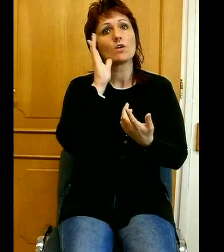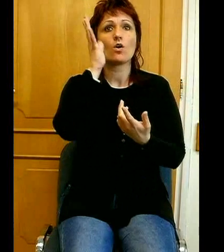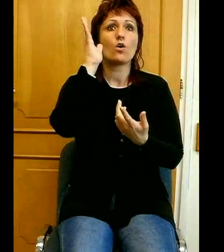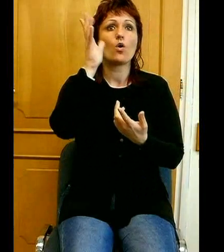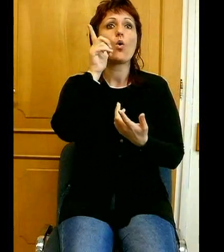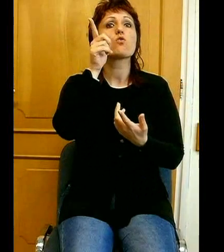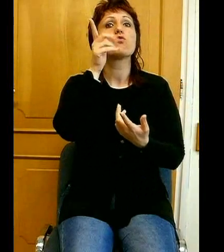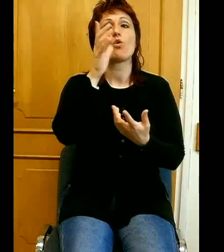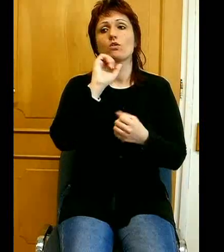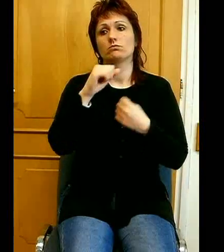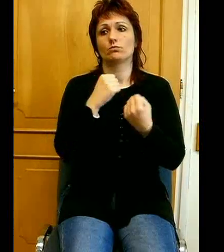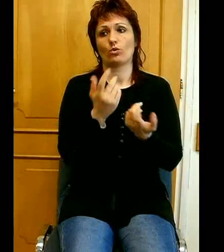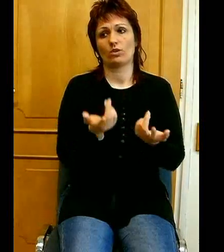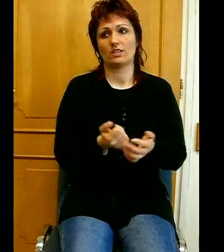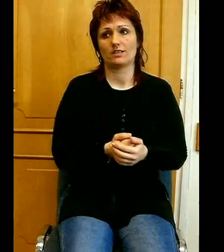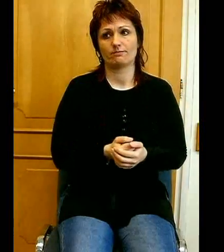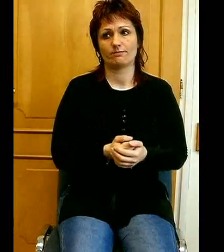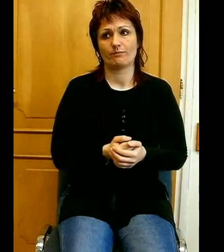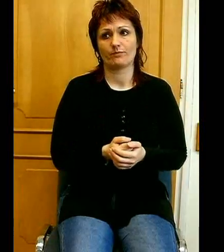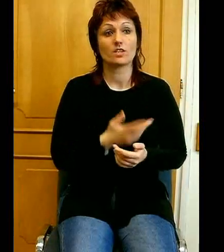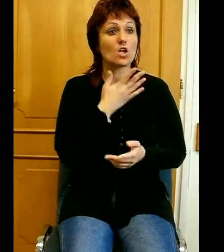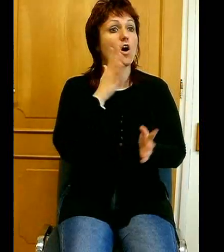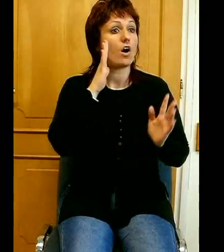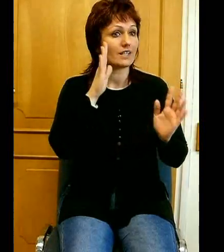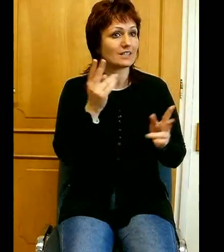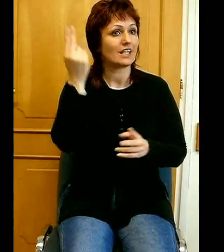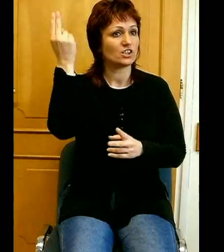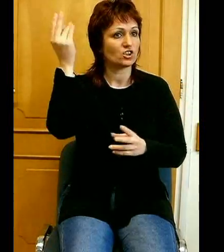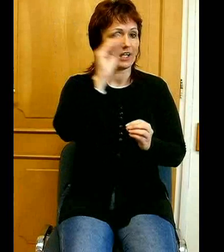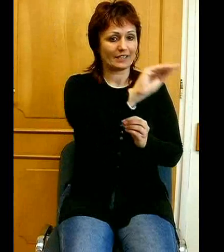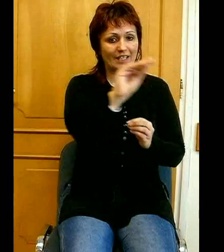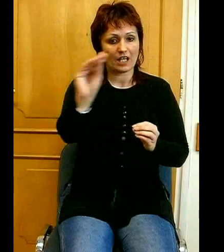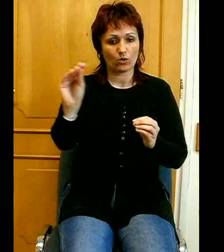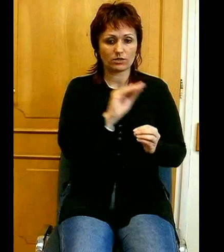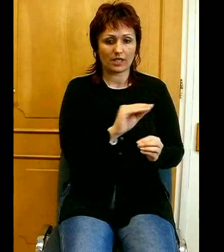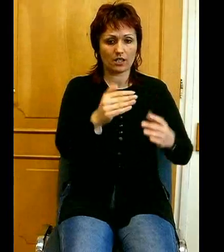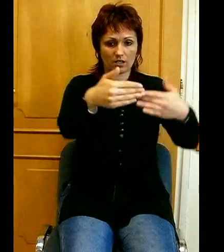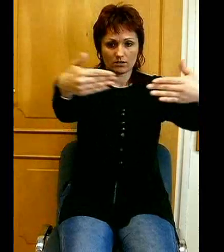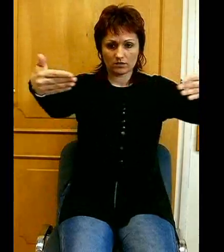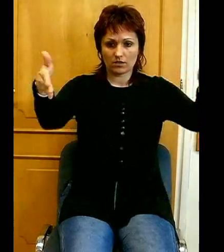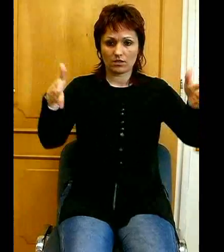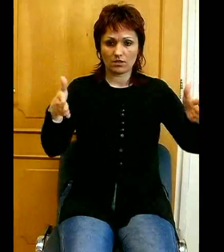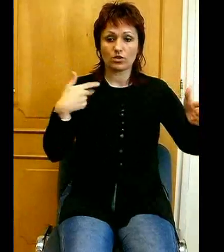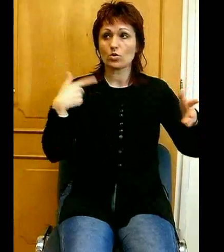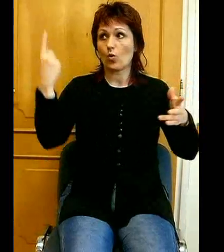Viszont, hogy Isten jelölte ki a mi lakásunk határait, és ő helyezett el ennek a négynek a